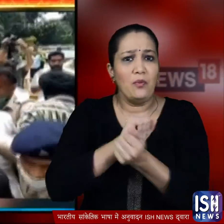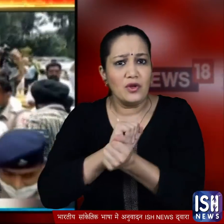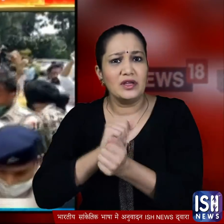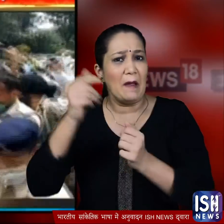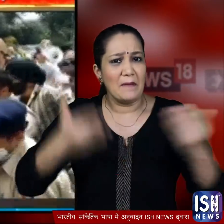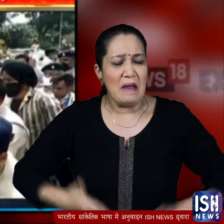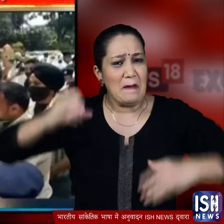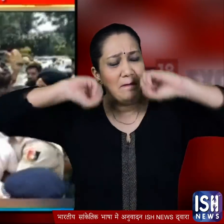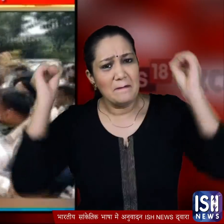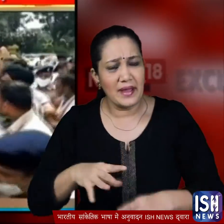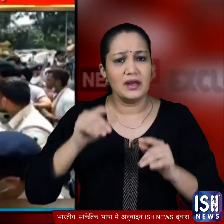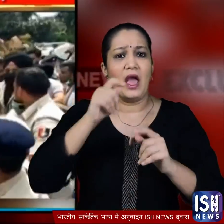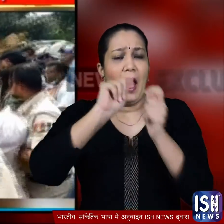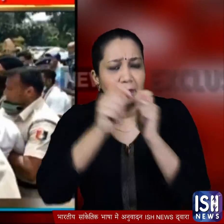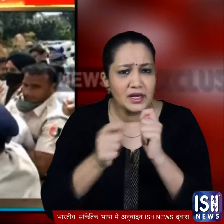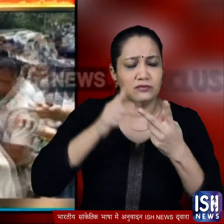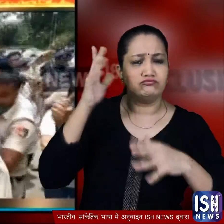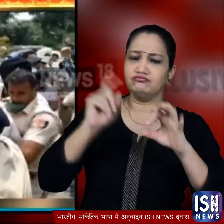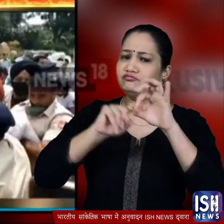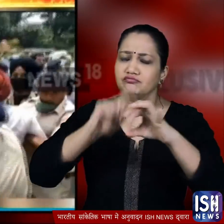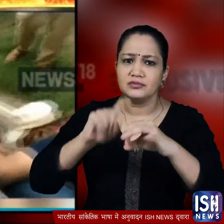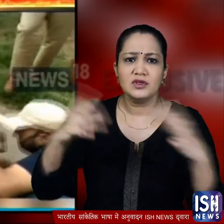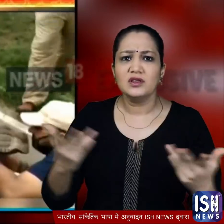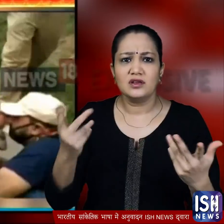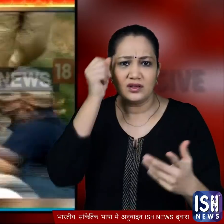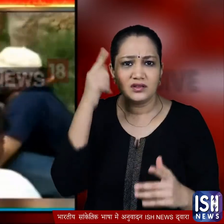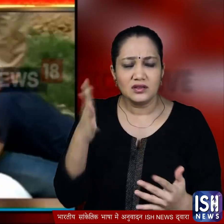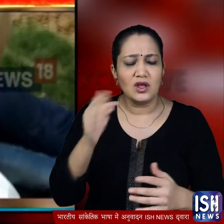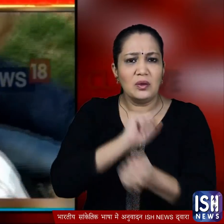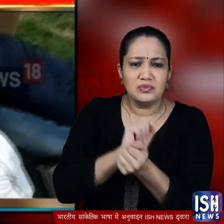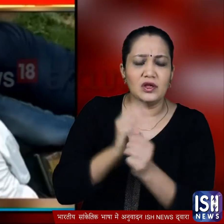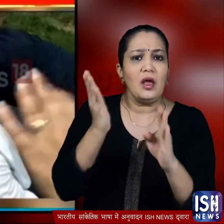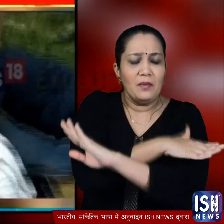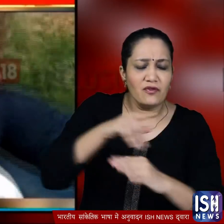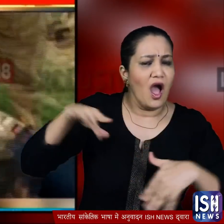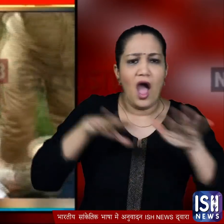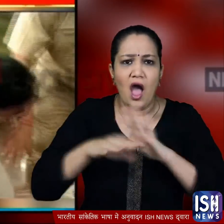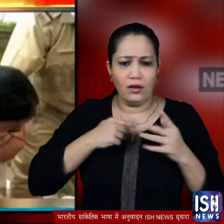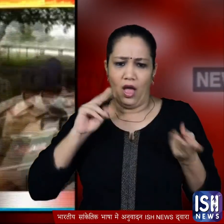ऐसा सुलूक देखकर वहां मौझूद मीडिया वालों ने सवाल खड़े किये जिस पर पुलिस कुछ देर पहले की गई कारवाई से पलट गई